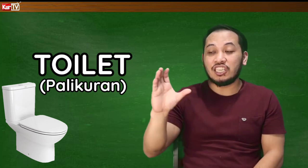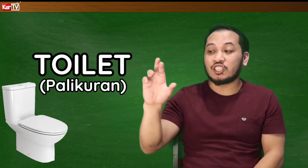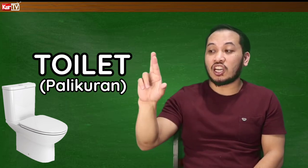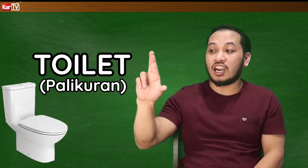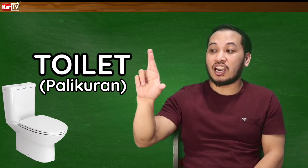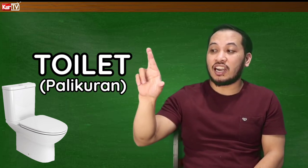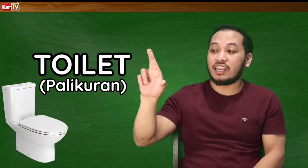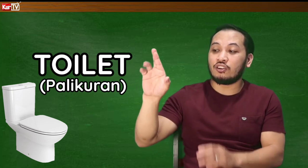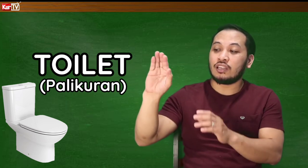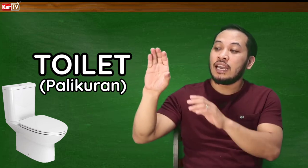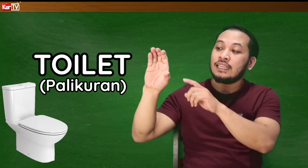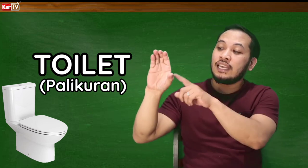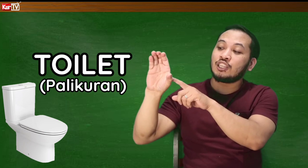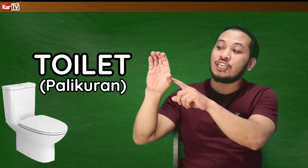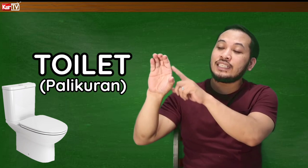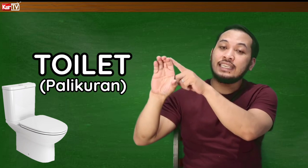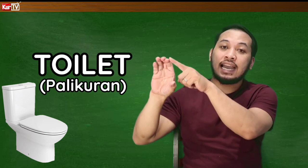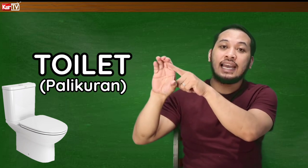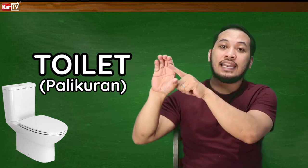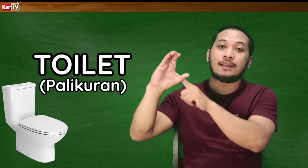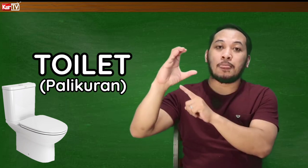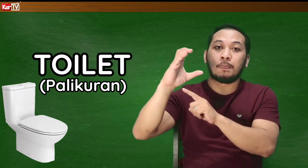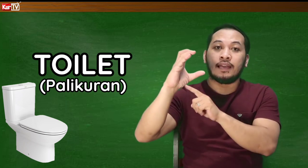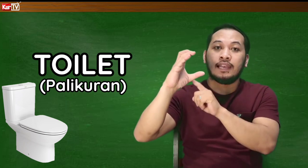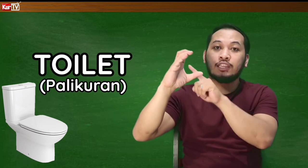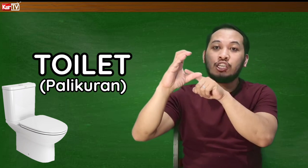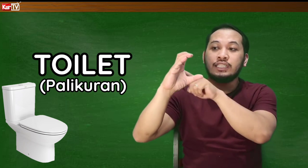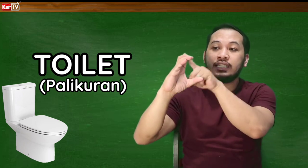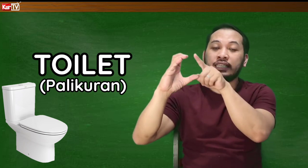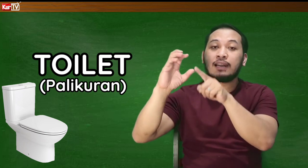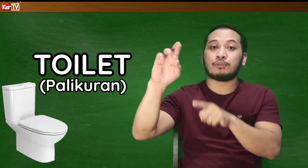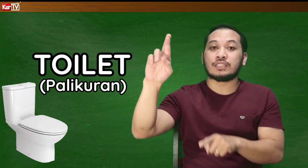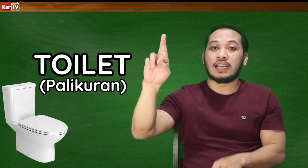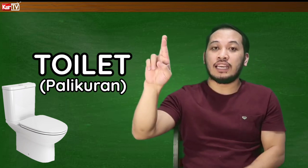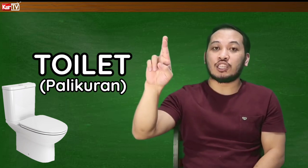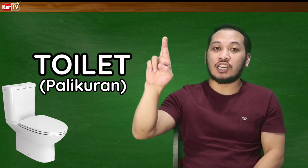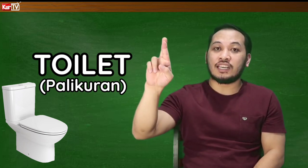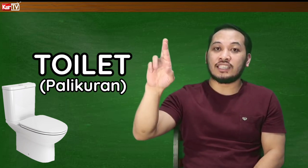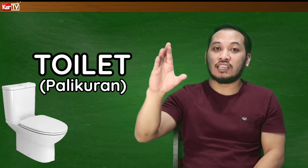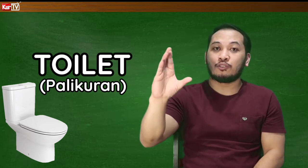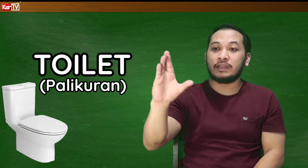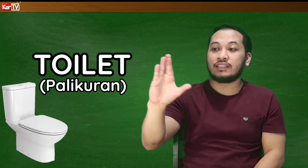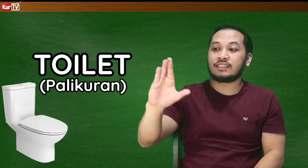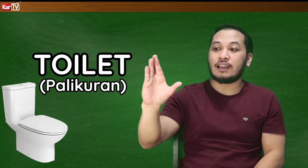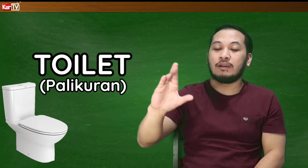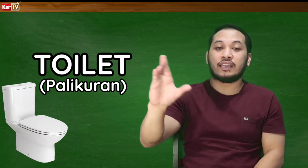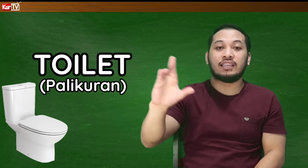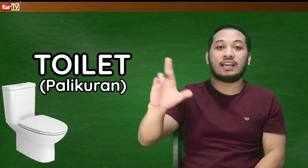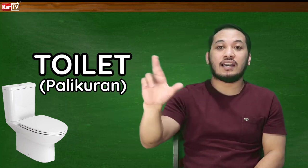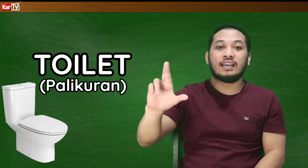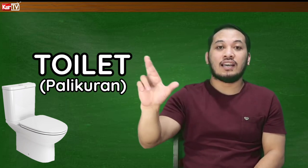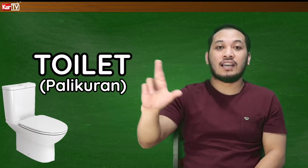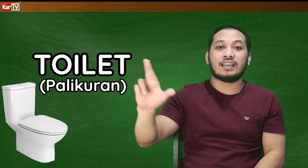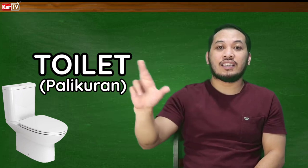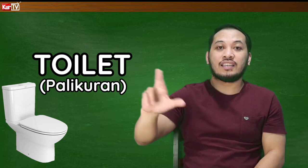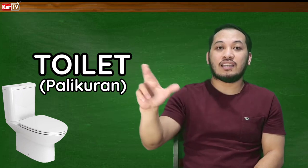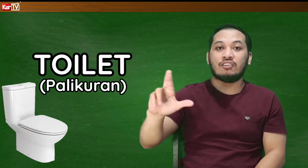CR, tsaka R. Ayan, letter C yan, letter C, tapos naka letter R sila. So, pinagsasama na nila. Ang ganyan na nila.